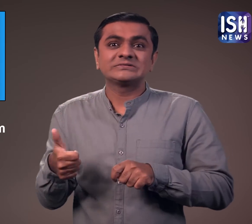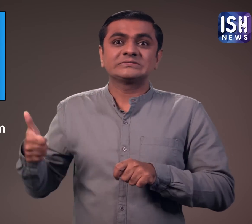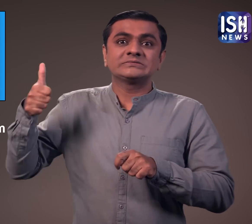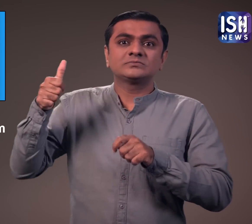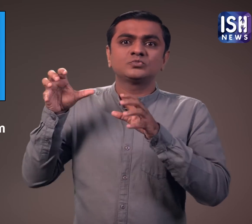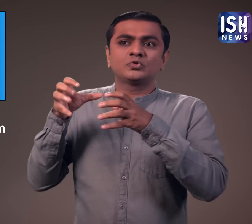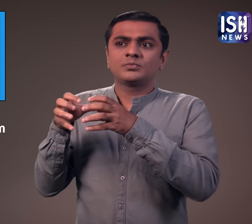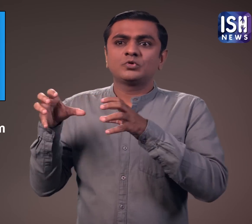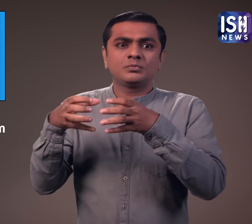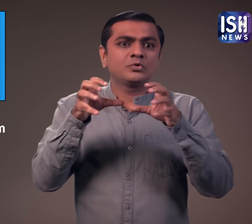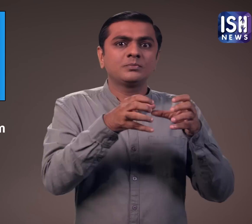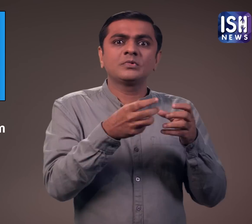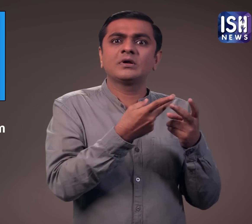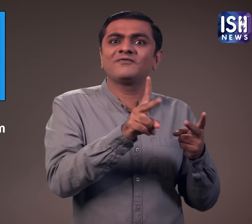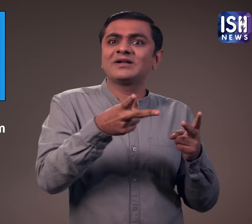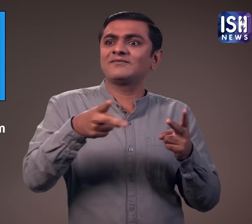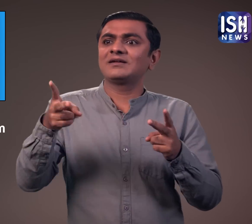है।